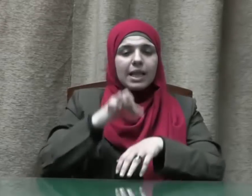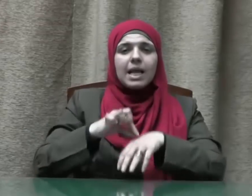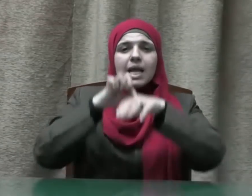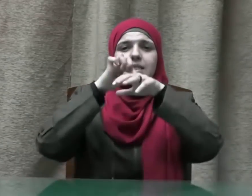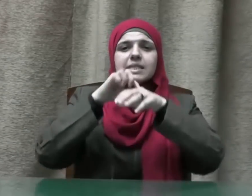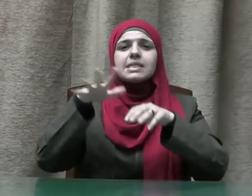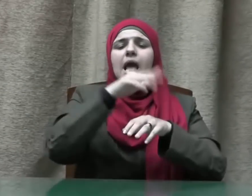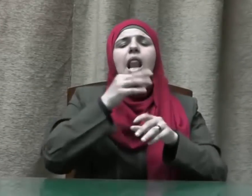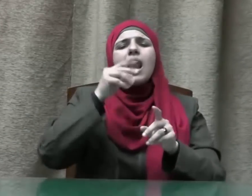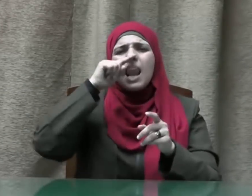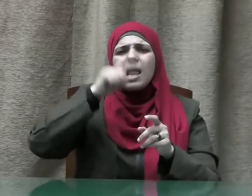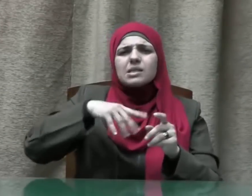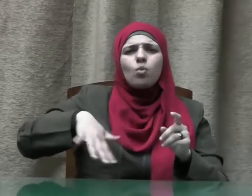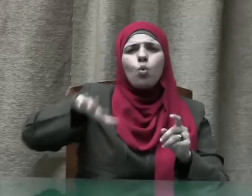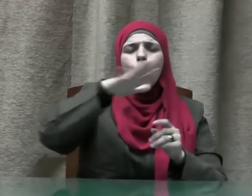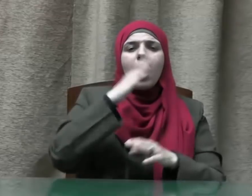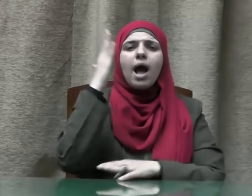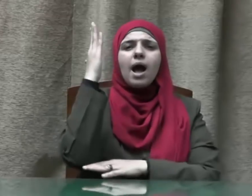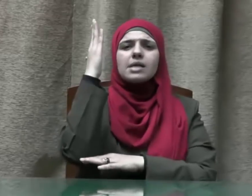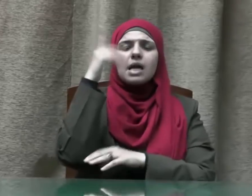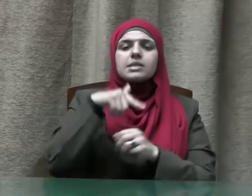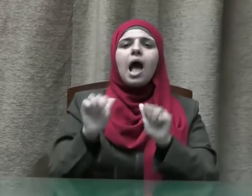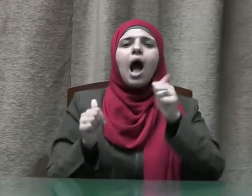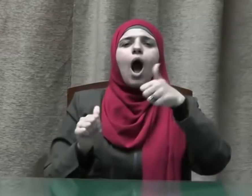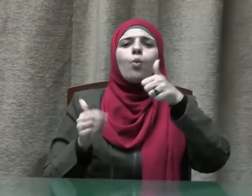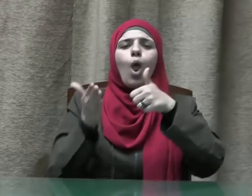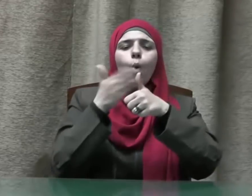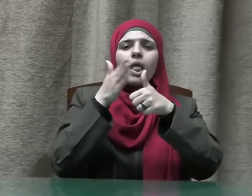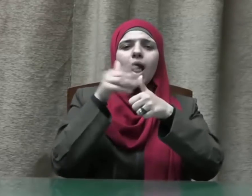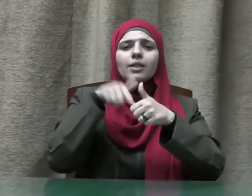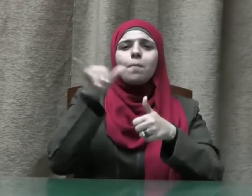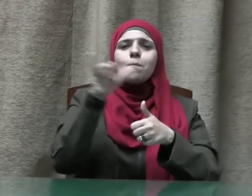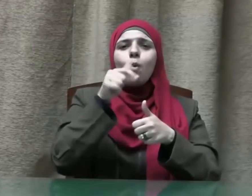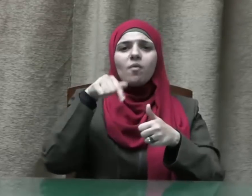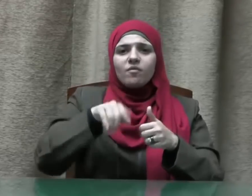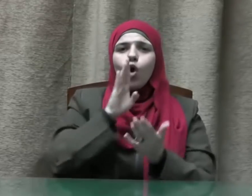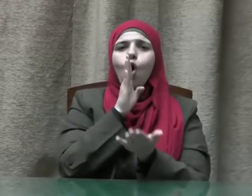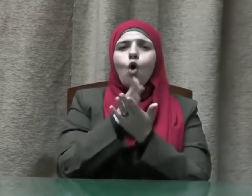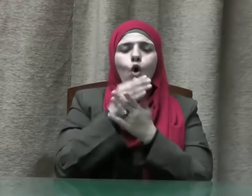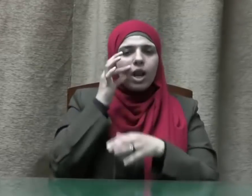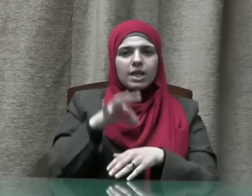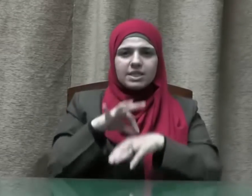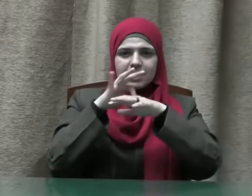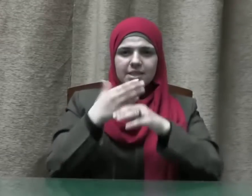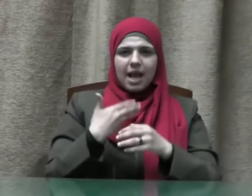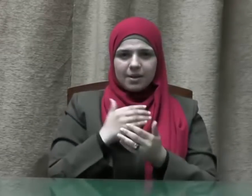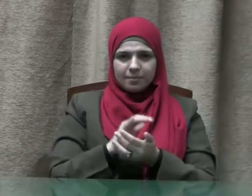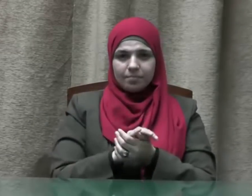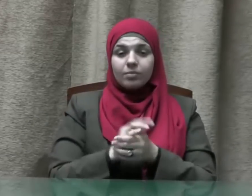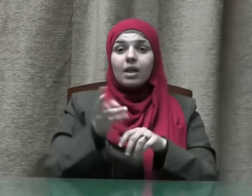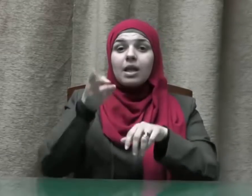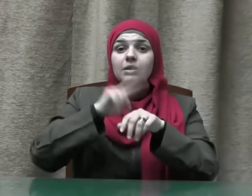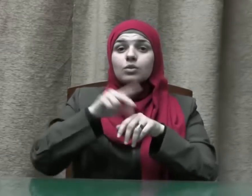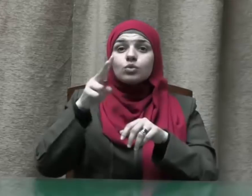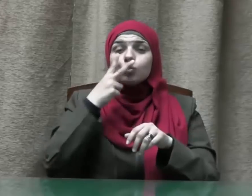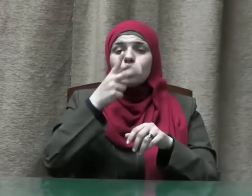تأتي على رأس الأولويات في حقوق الإنسان إذ لا يمكن تصور